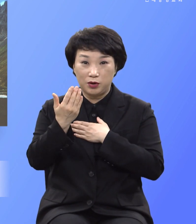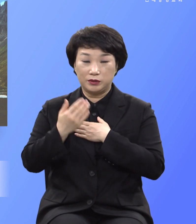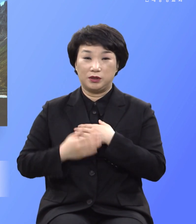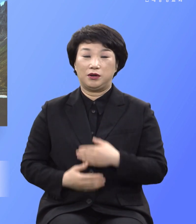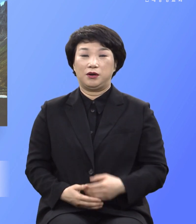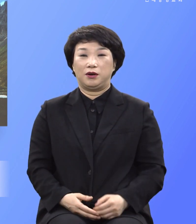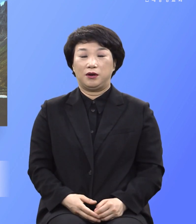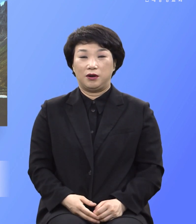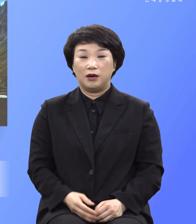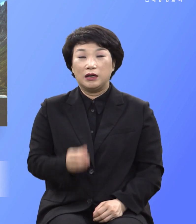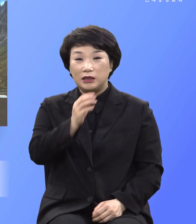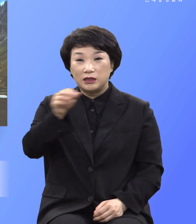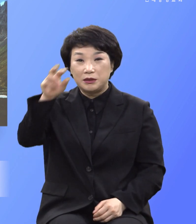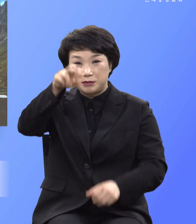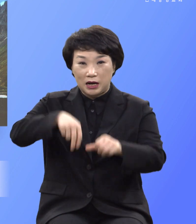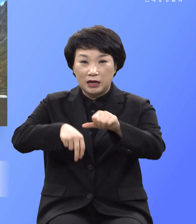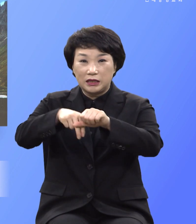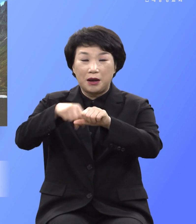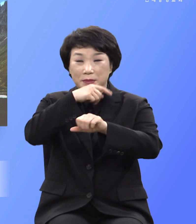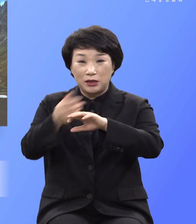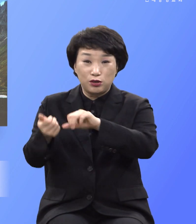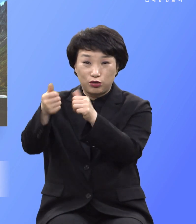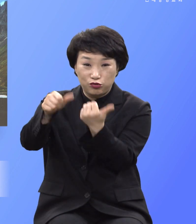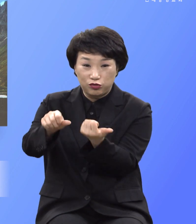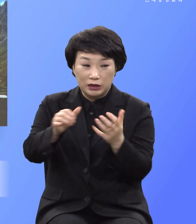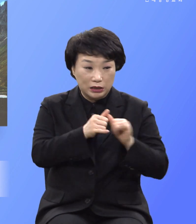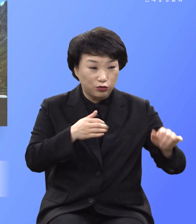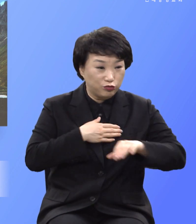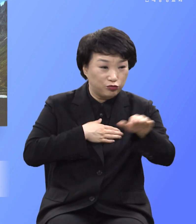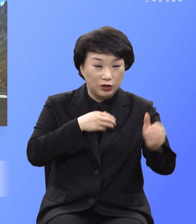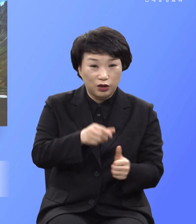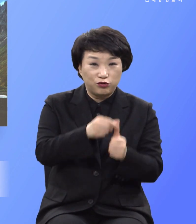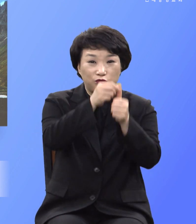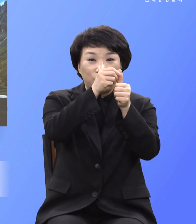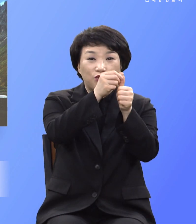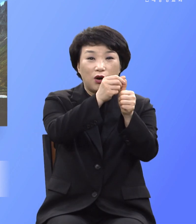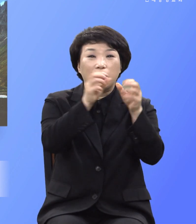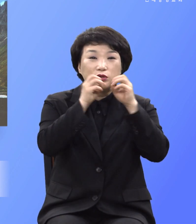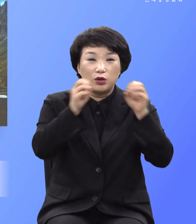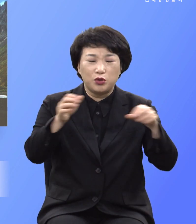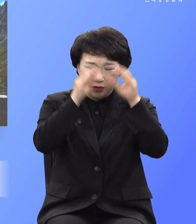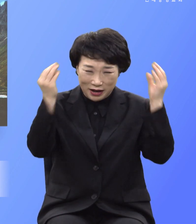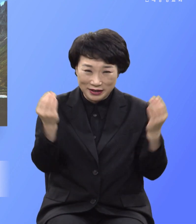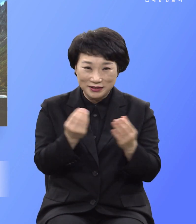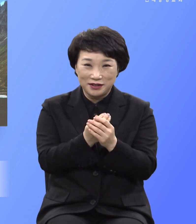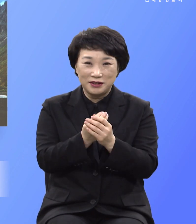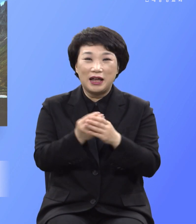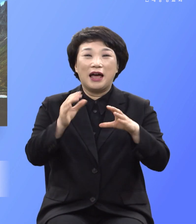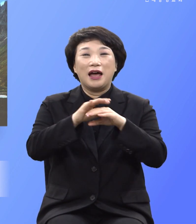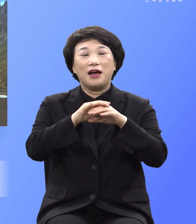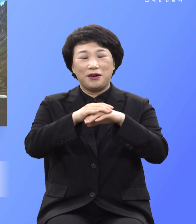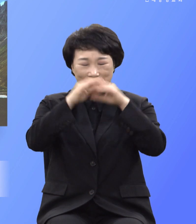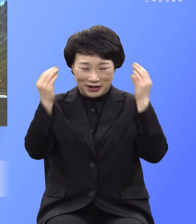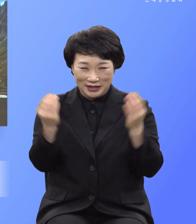십자가의 죽으심으로 인류 구원의 전도를 완전 무결하게 완성했으니